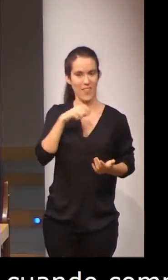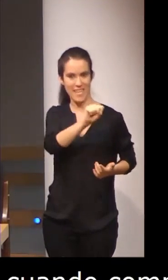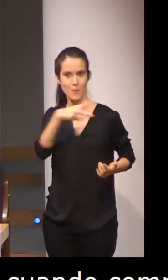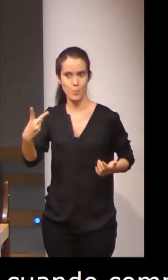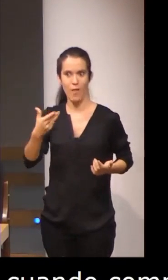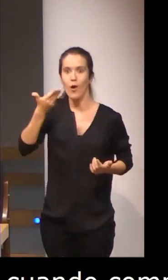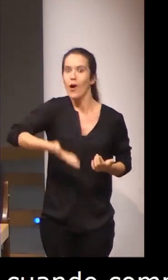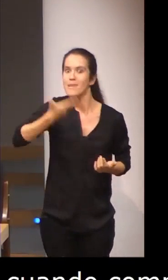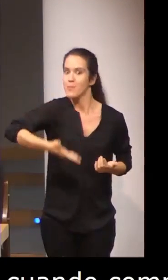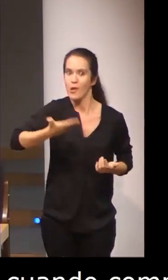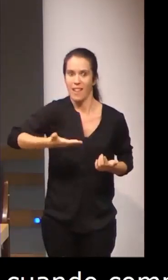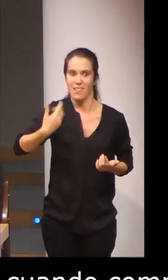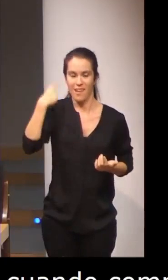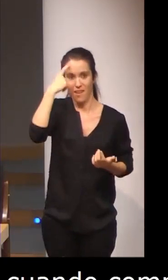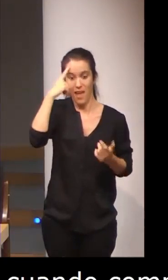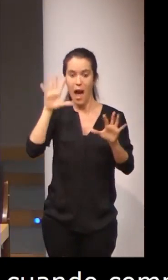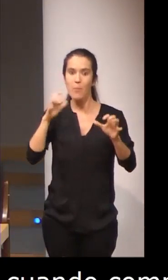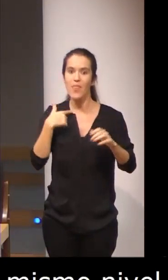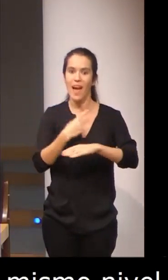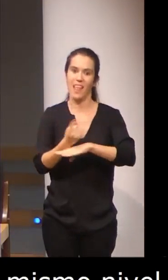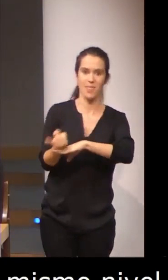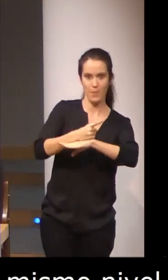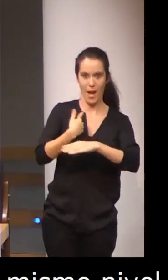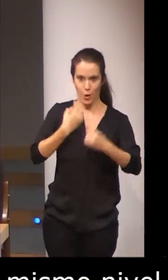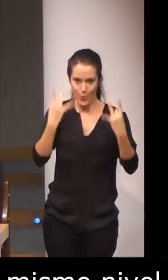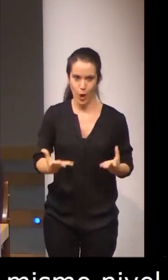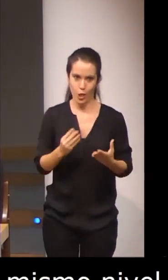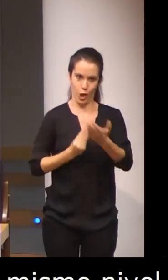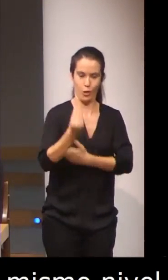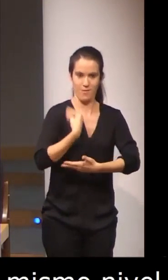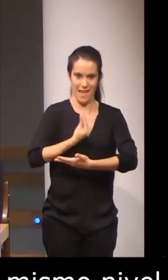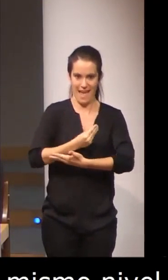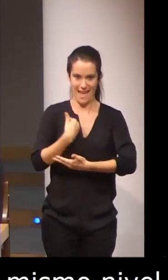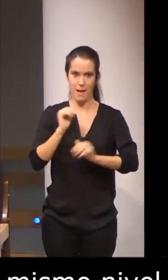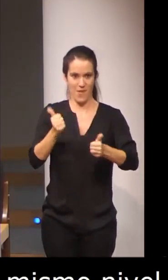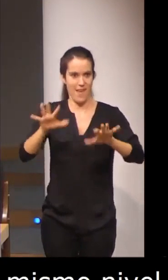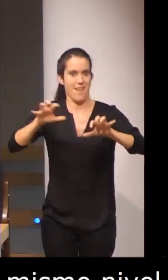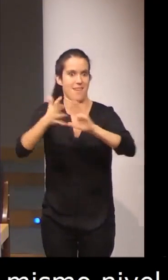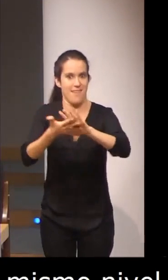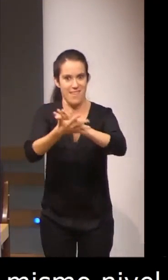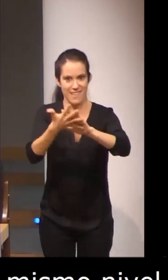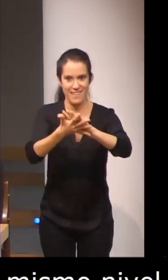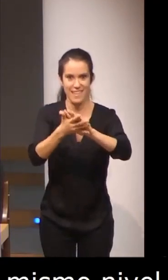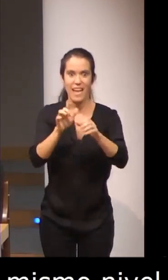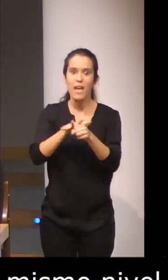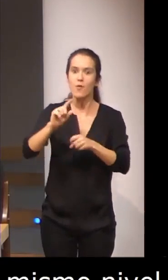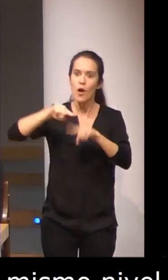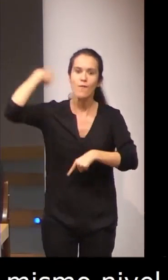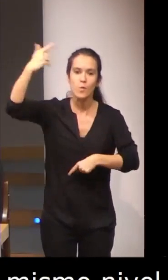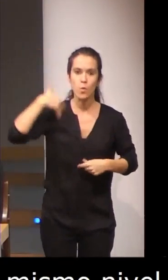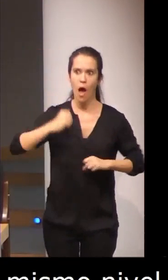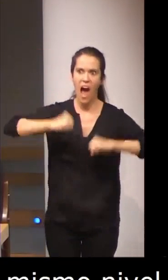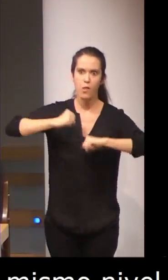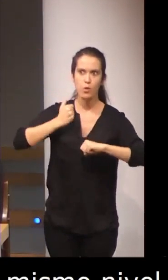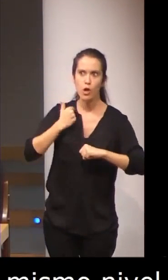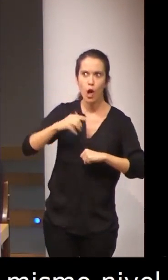la importancia que tiene el aprendizaje temprano de la lengua de signos, porque influye después cómo comprendemos en la